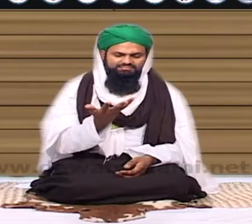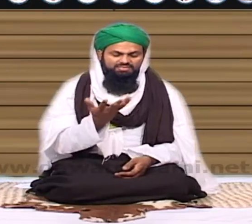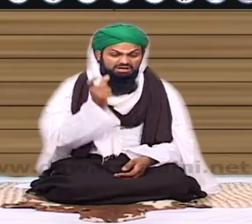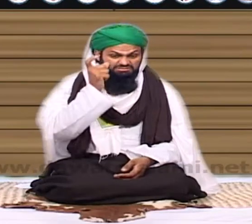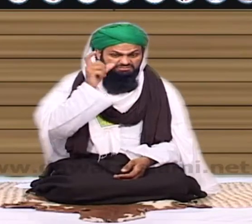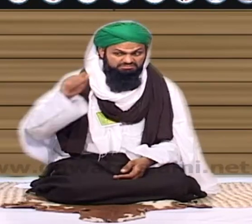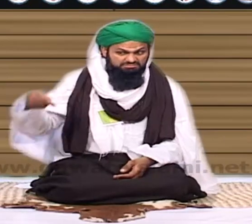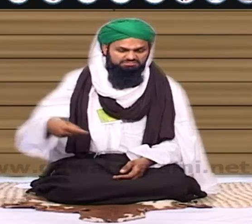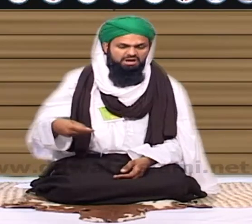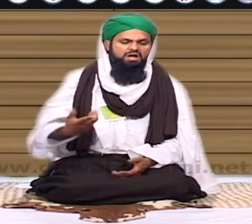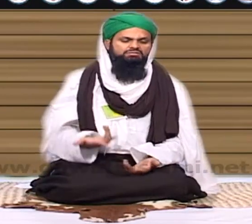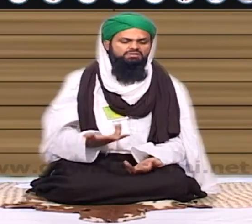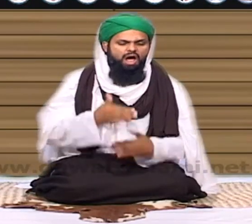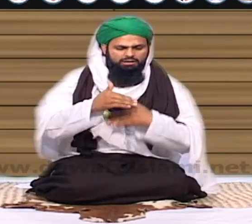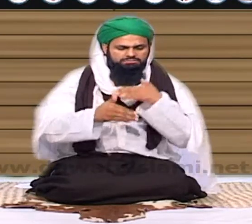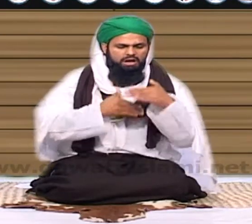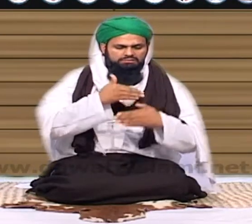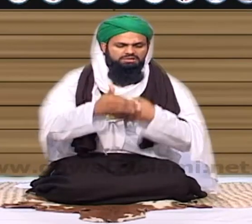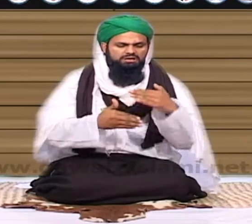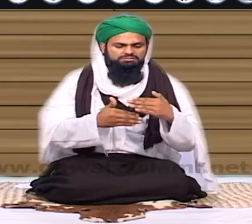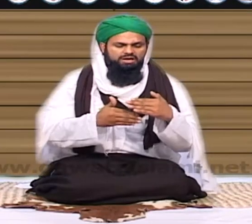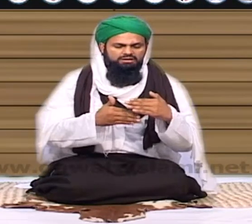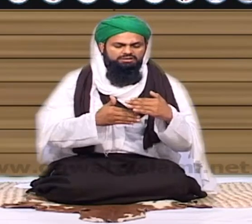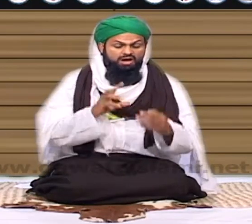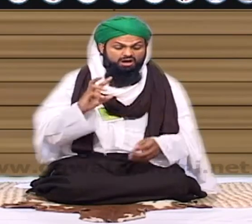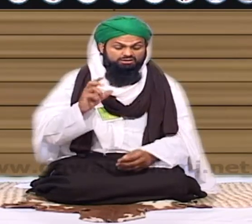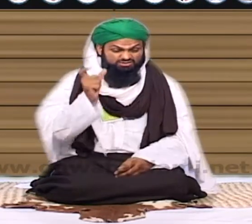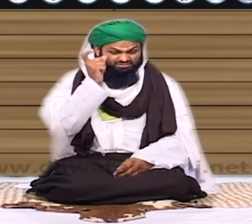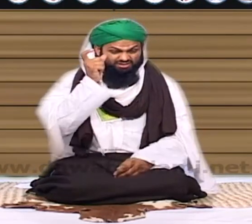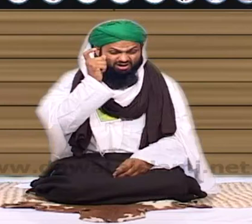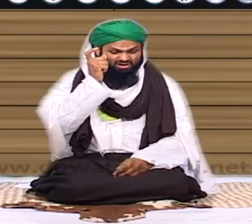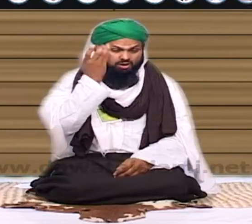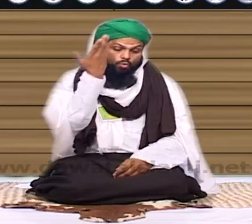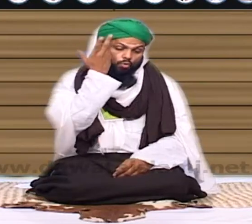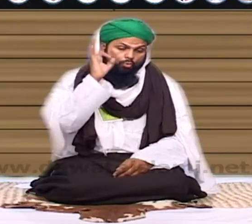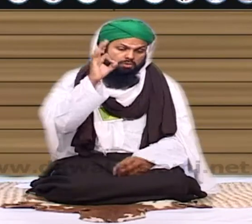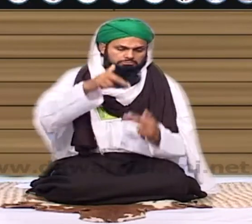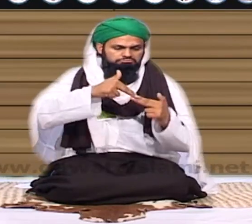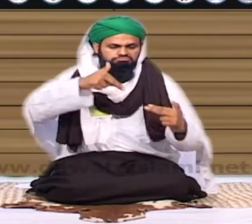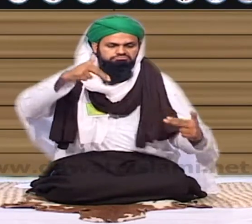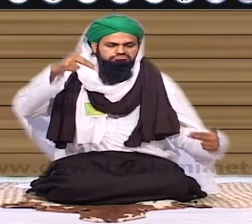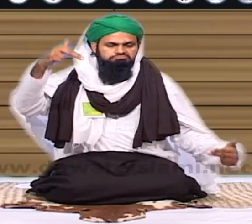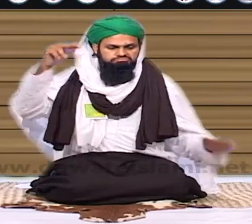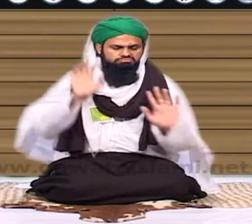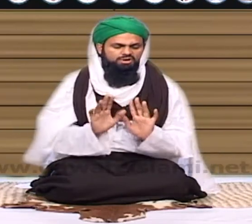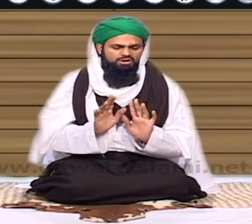کہیں یہ شیطان کا مشورہ تو نہیں آہستہ آہستہ والا کہ شیطان لمدی امید بنگا رہا آہستہ